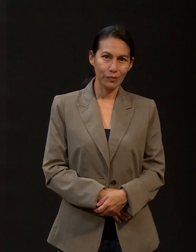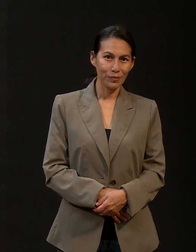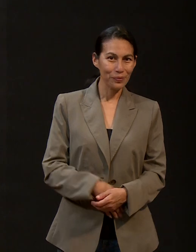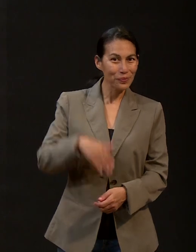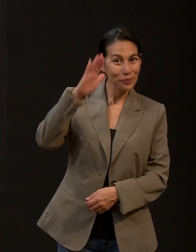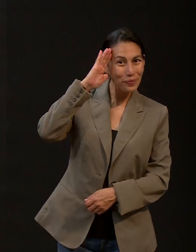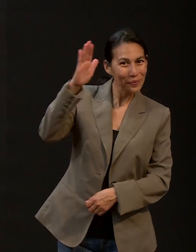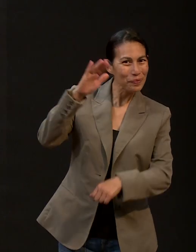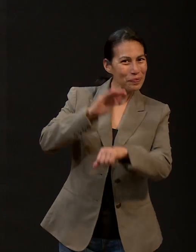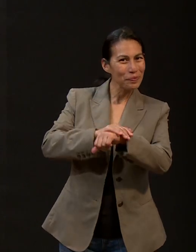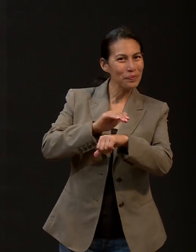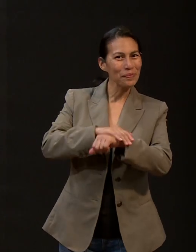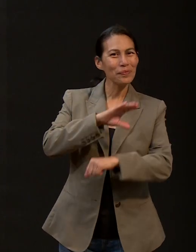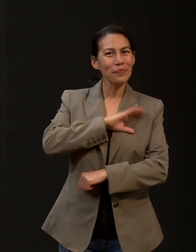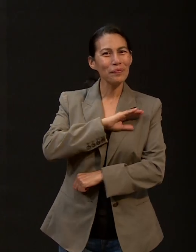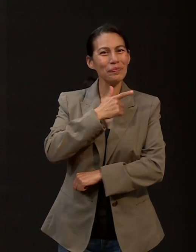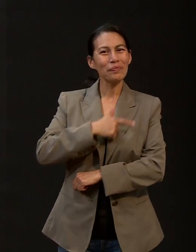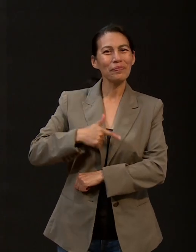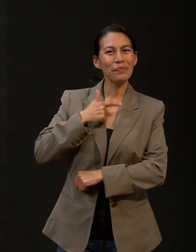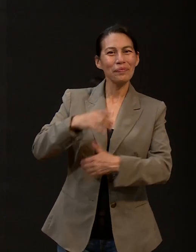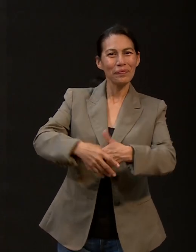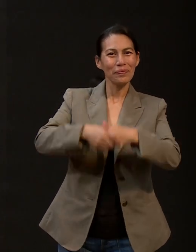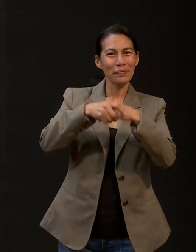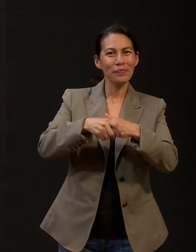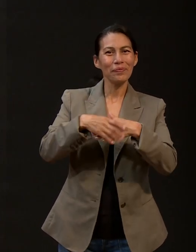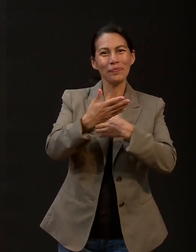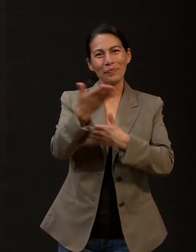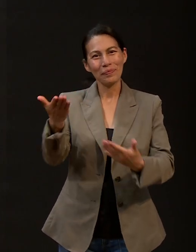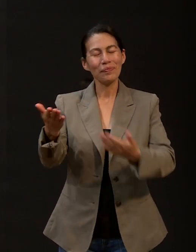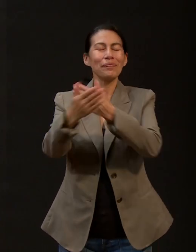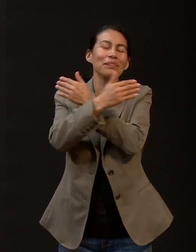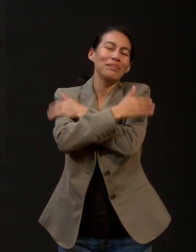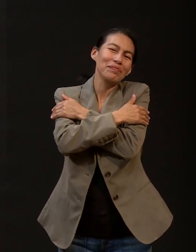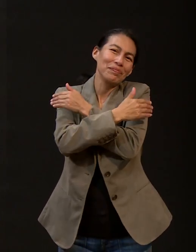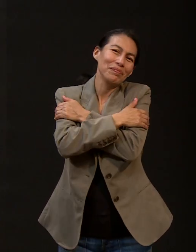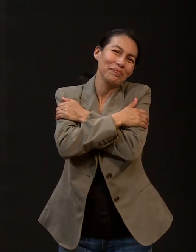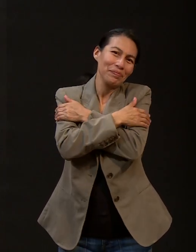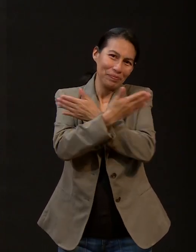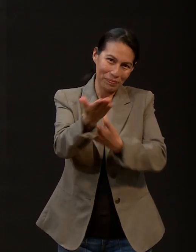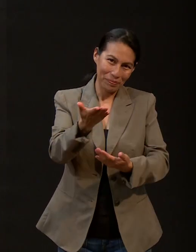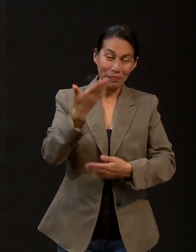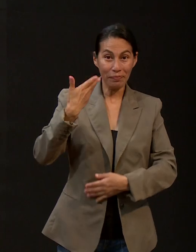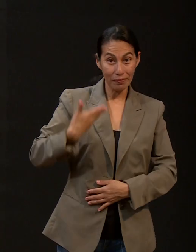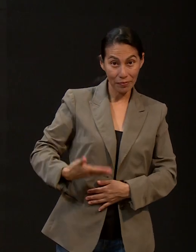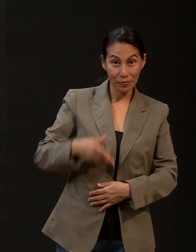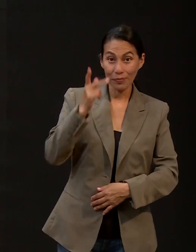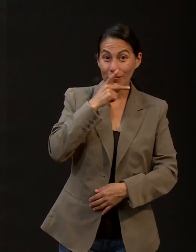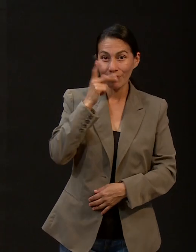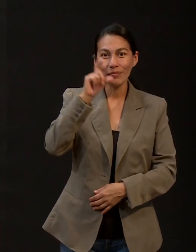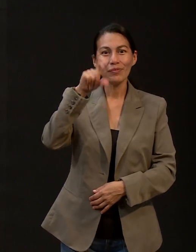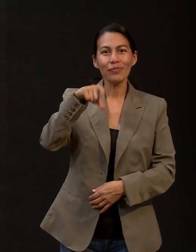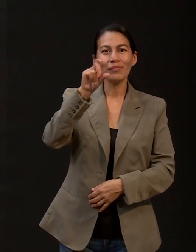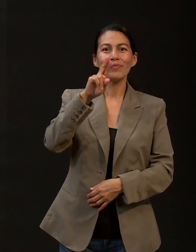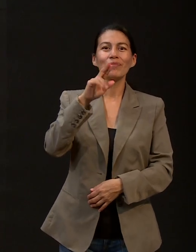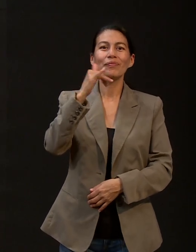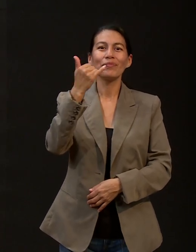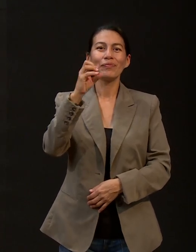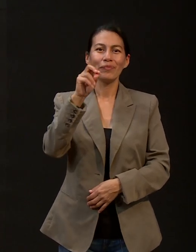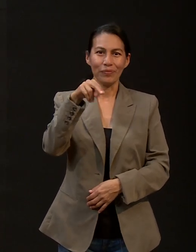¿Qué tal, queridos? Qué gusto saludarles. Un abrazo virtual a todos ustedes del Pastor Quillono. Este